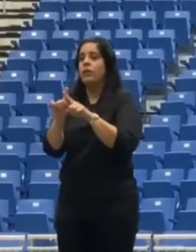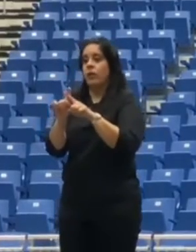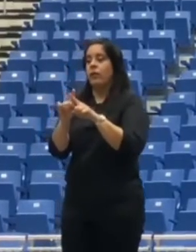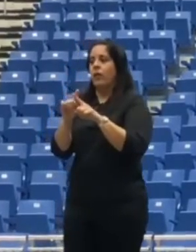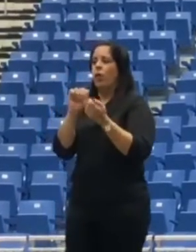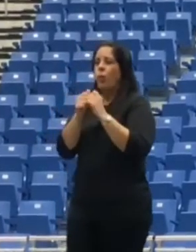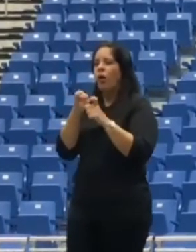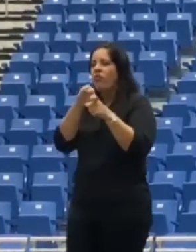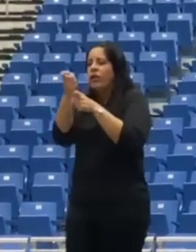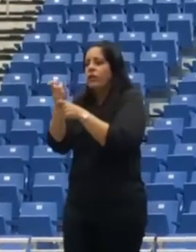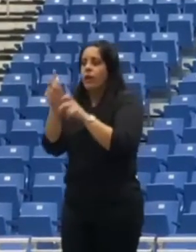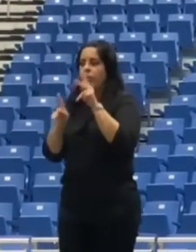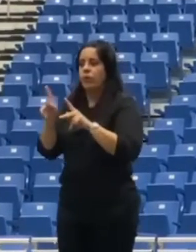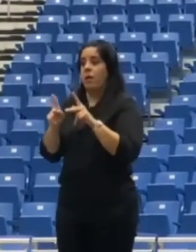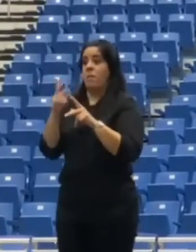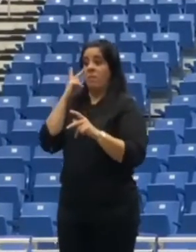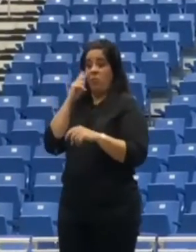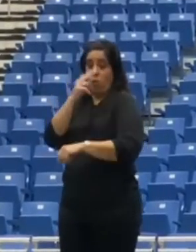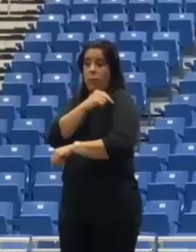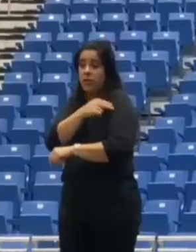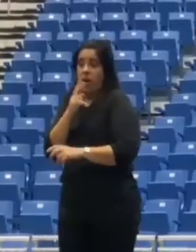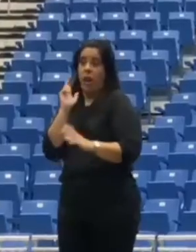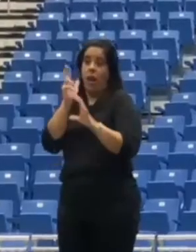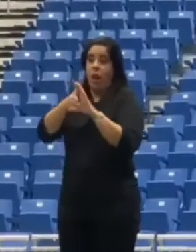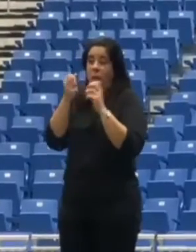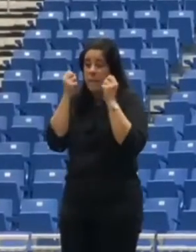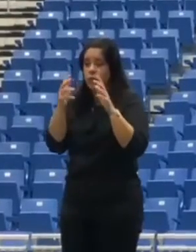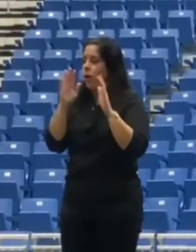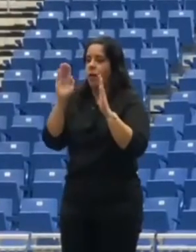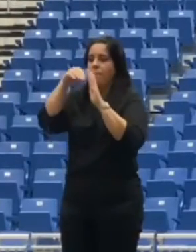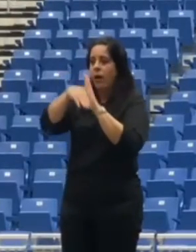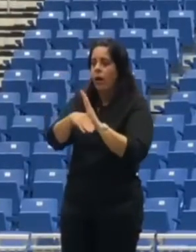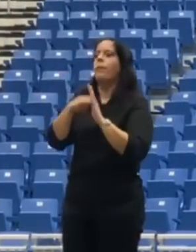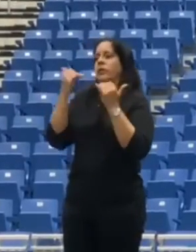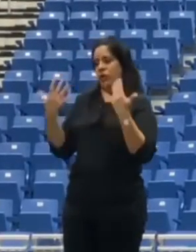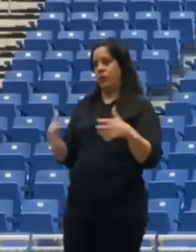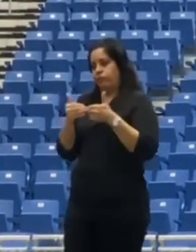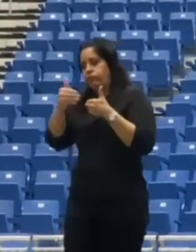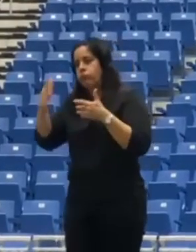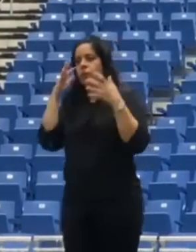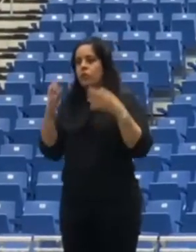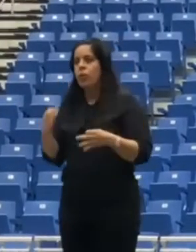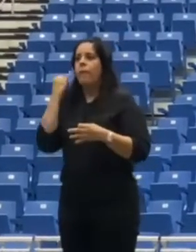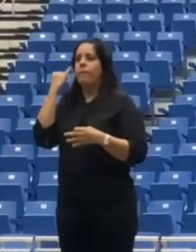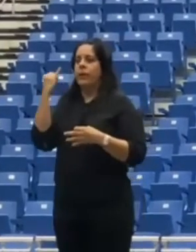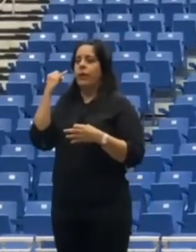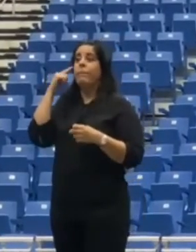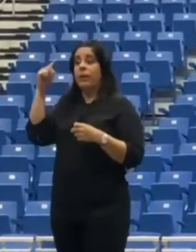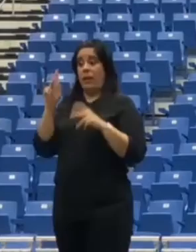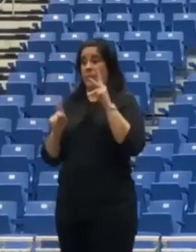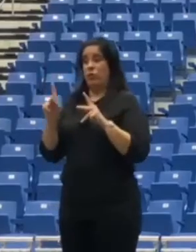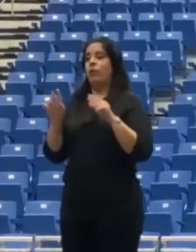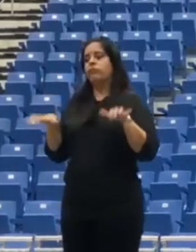queríamos ver cómo bajaban las hospitalizaciones o sea que ya yo creo que es tiempo de prepararnos para ir haciendo un paso hacia adelante y que la gente se responsabilice y